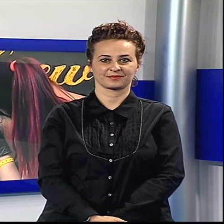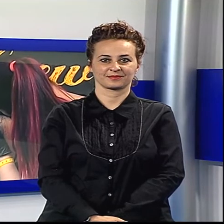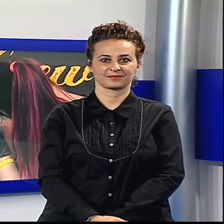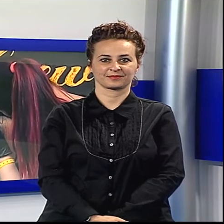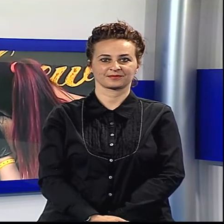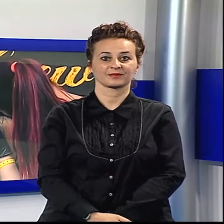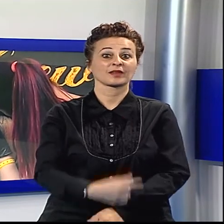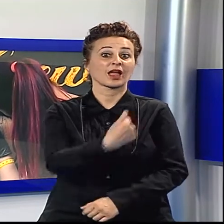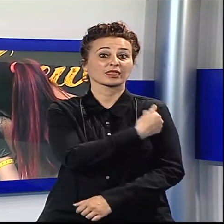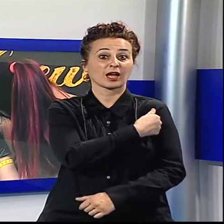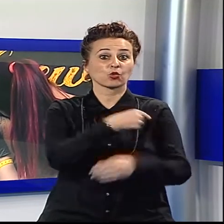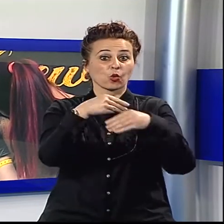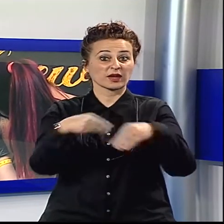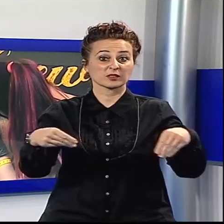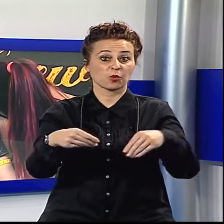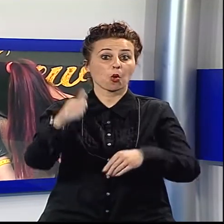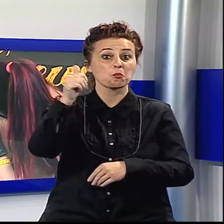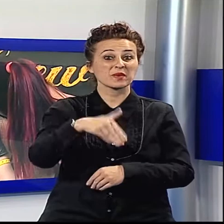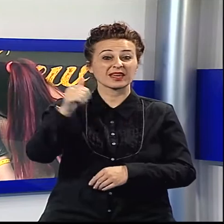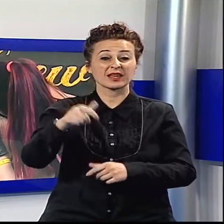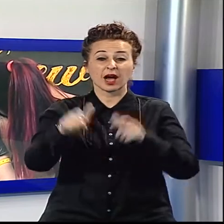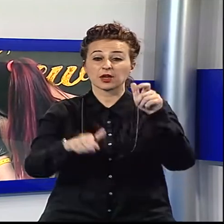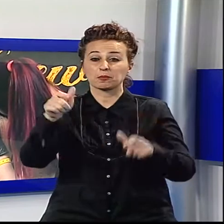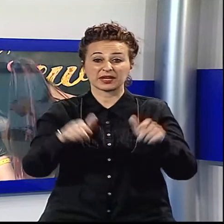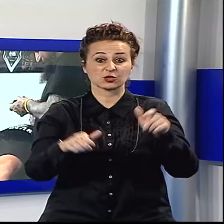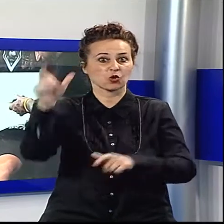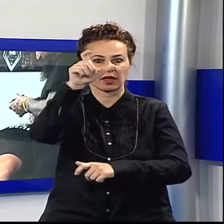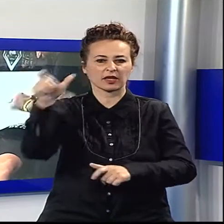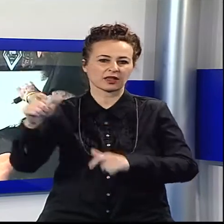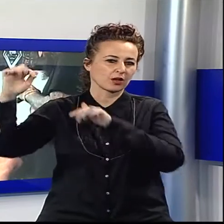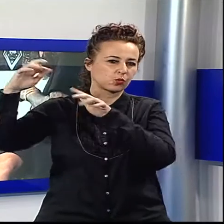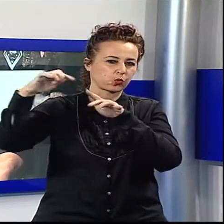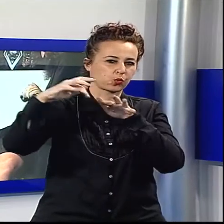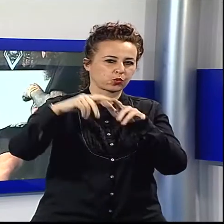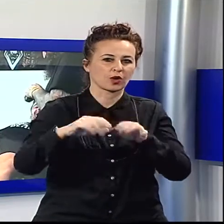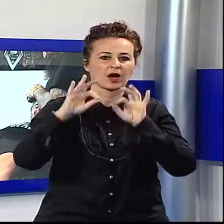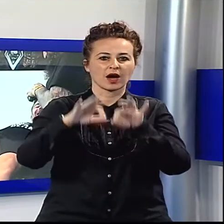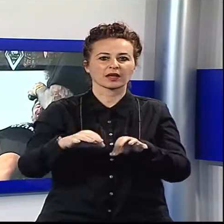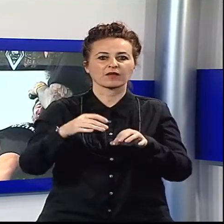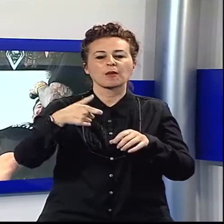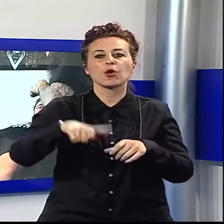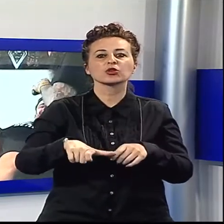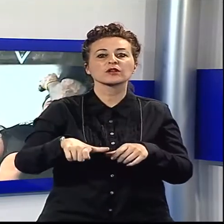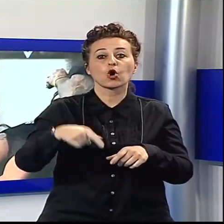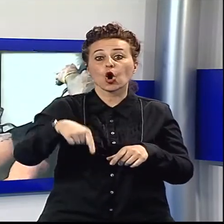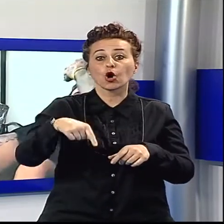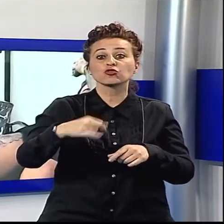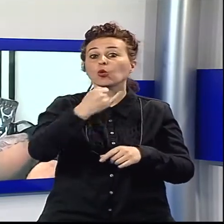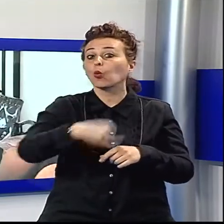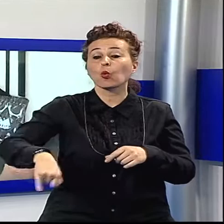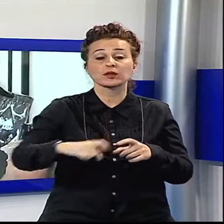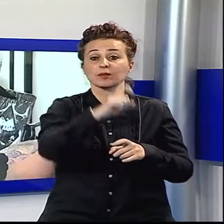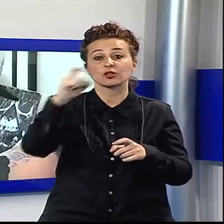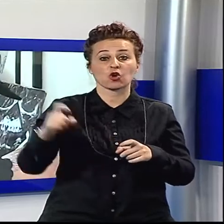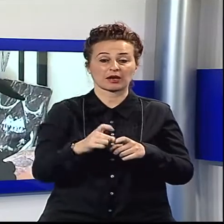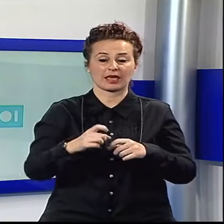Il migliaia al Tattoo Expo affluenza da tutta Italia al Polo Fiere di Lucca per l'ultima giornata della Kermesse dedicata